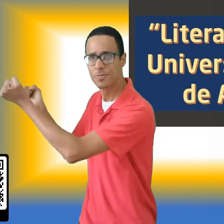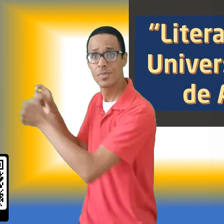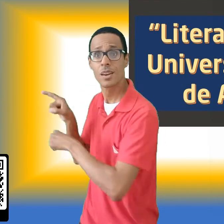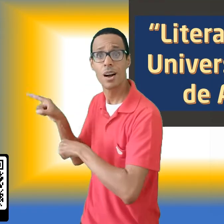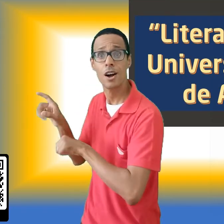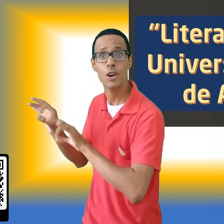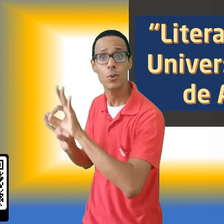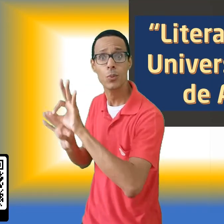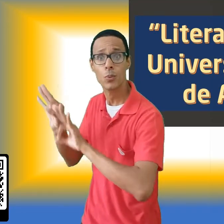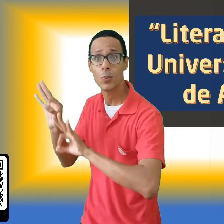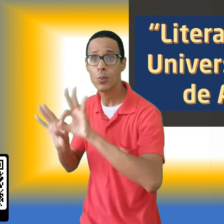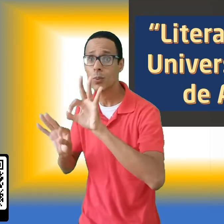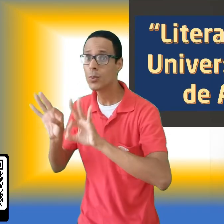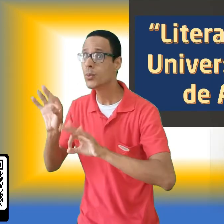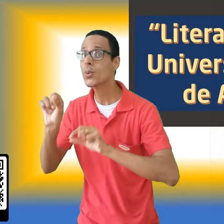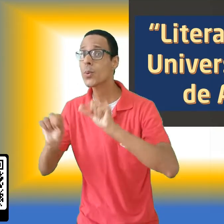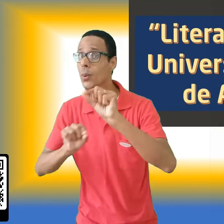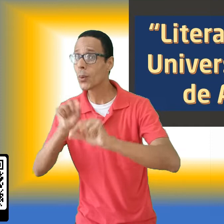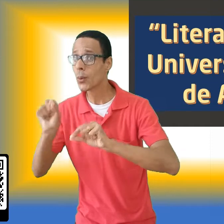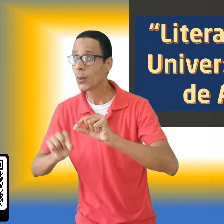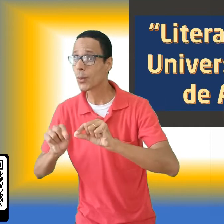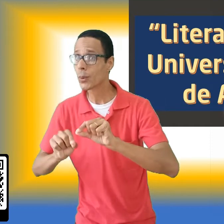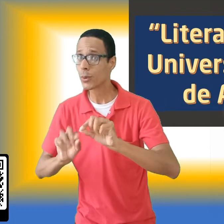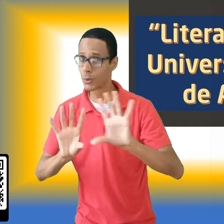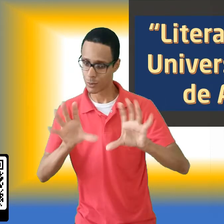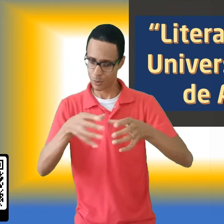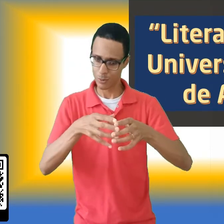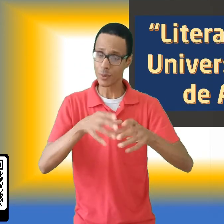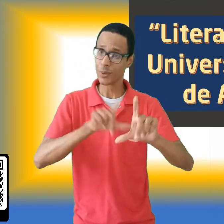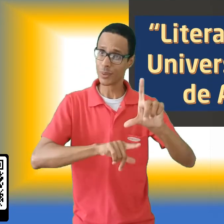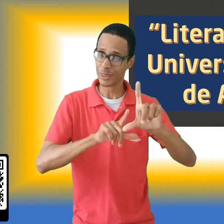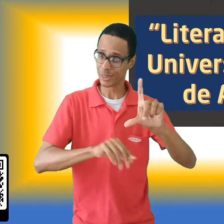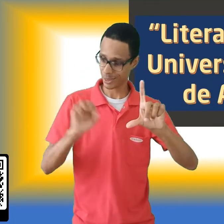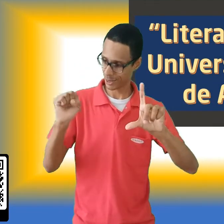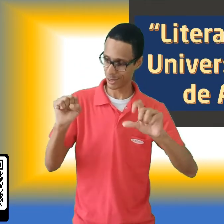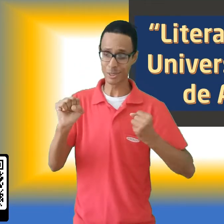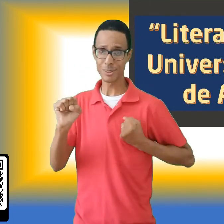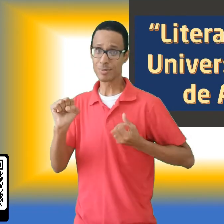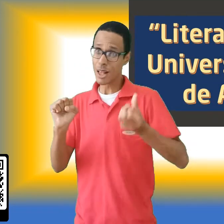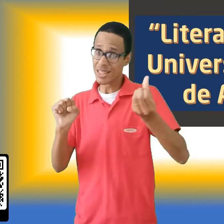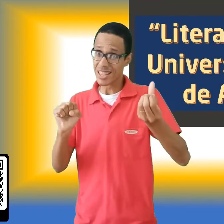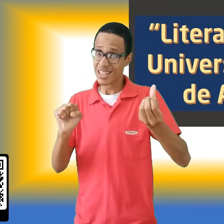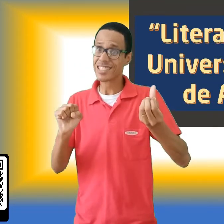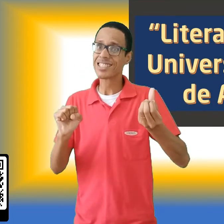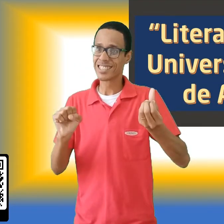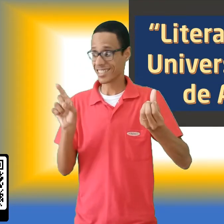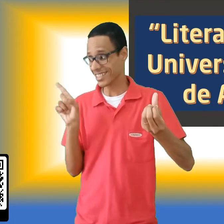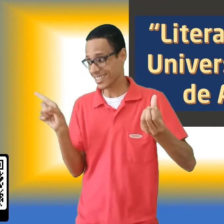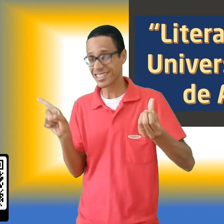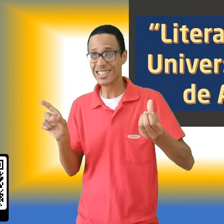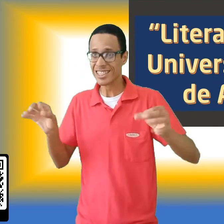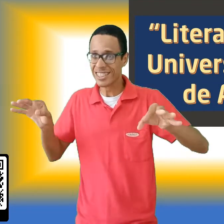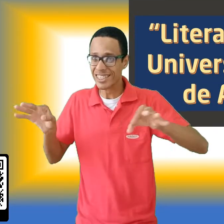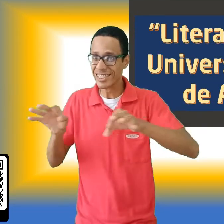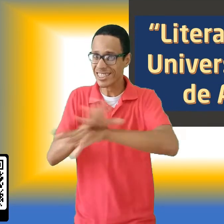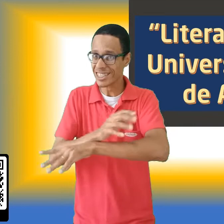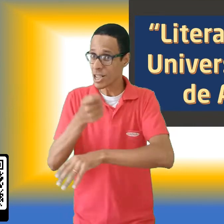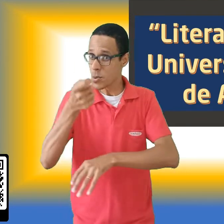forno está saindo o penúltimo bloco, o bloco 6. Na próxima semana, ele já